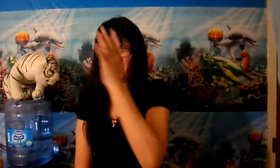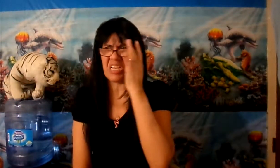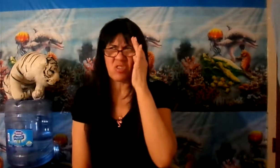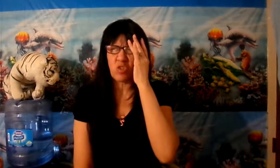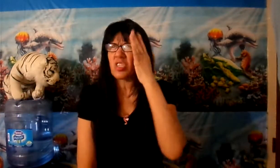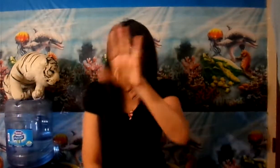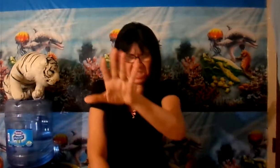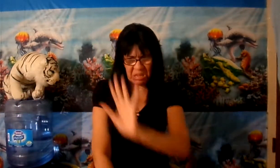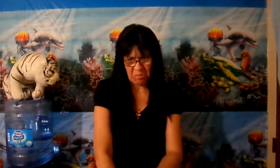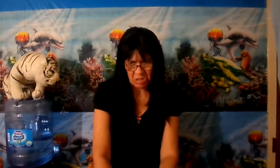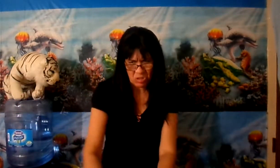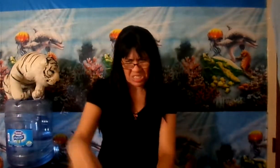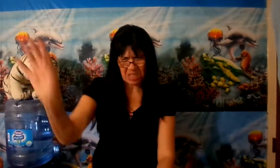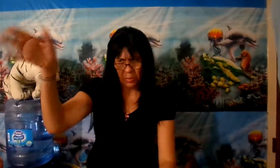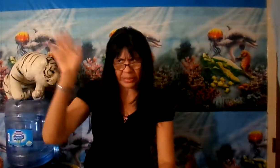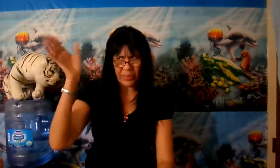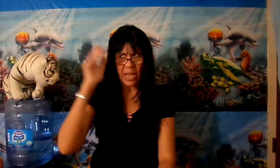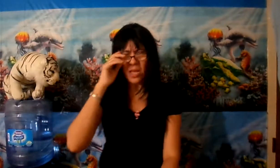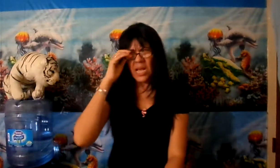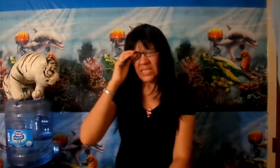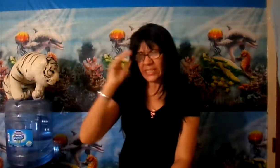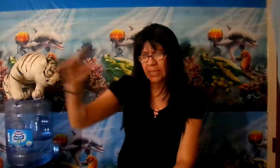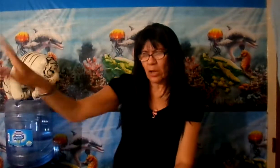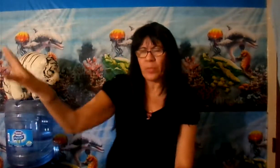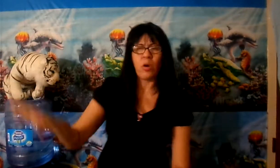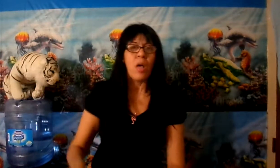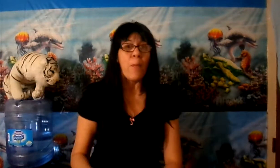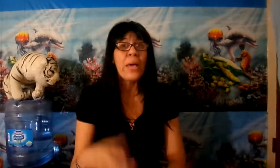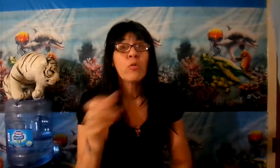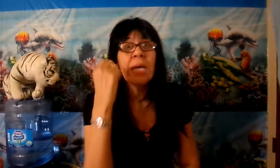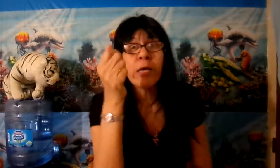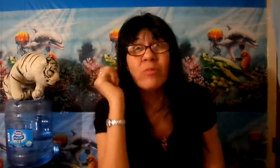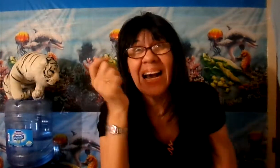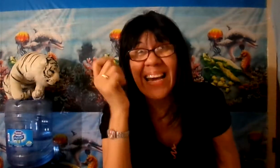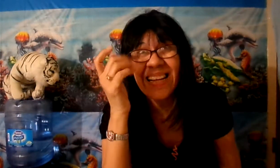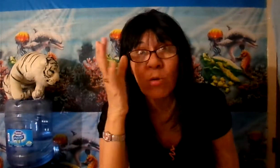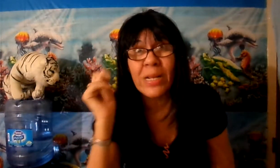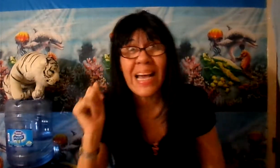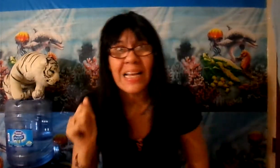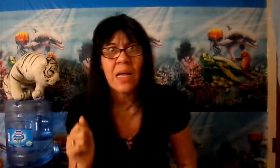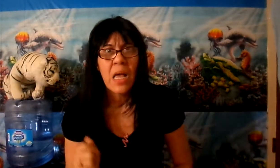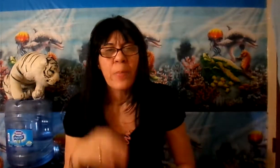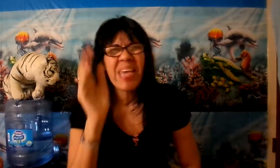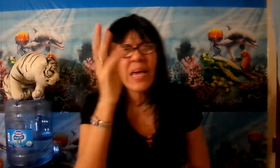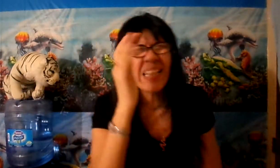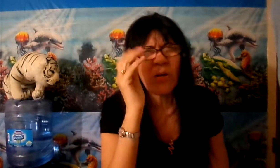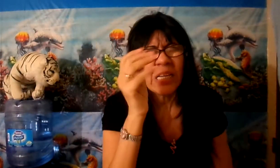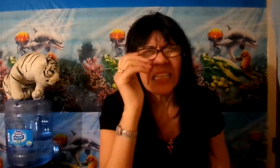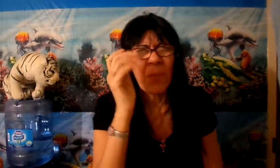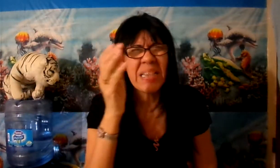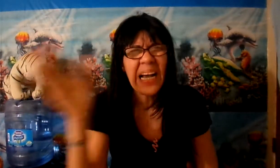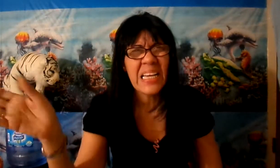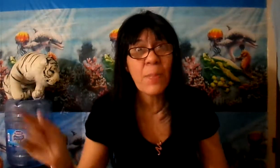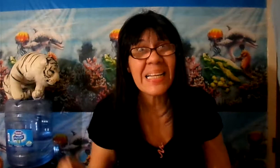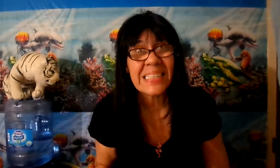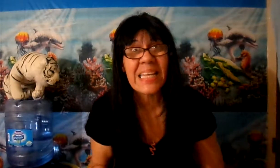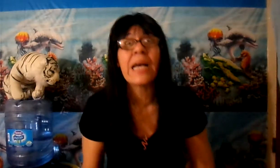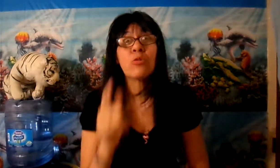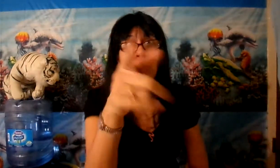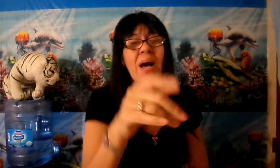de eso. Eso no existe. Uy, Dios no existe. Vete para allá. Salta de lo mío. Pero viene una guerra nuclear. Viene una tremenda guerra para la tierra. ¿Qué tú te vas